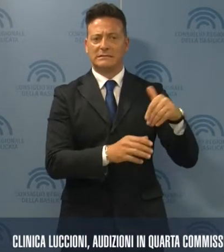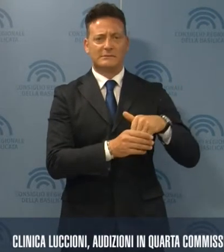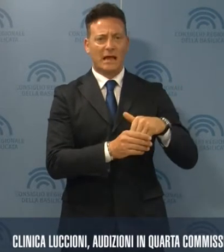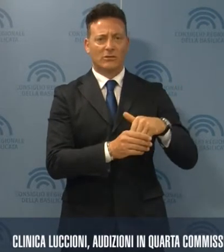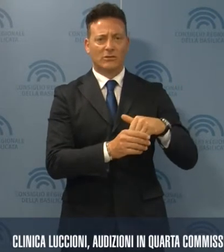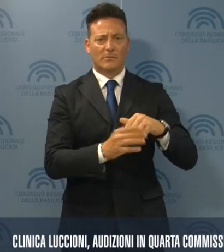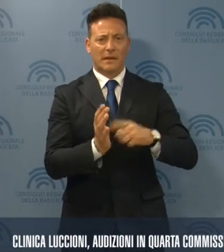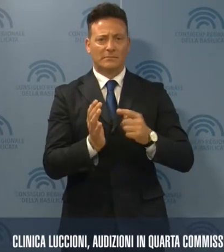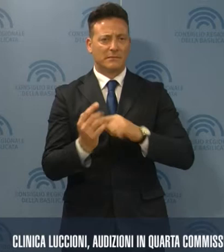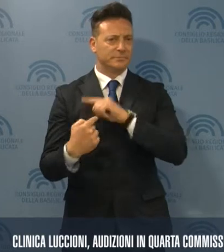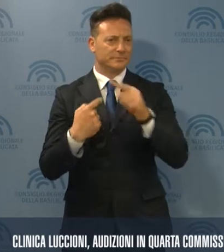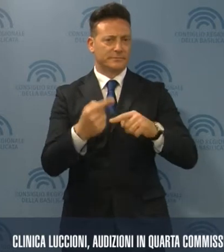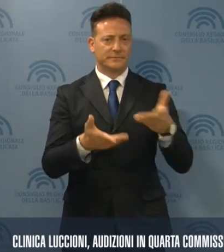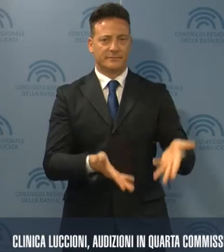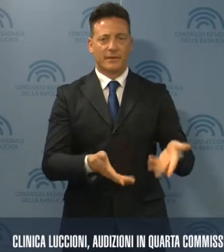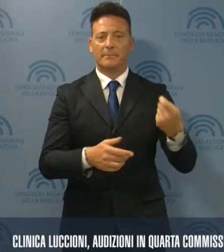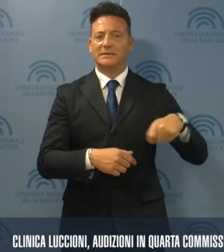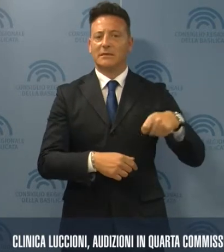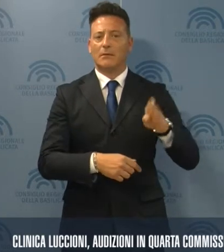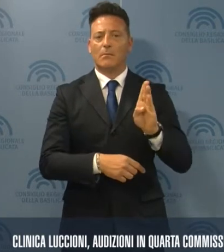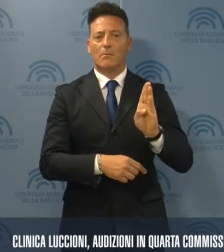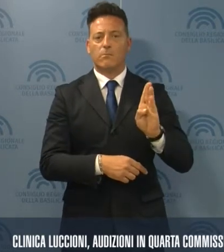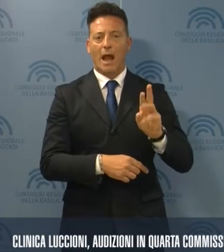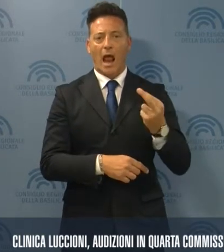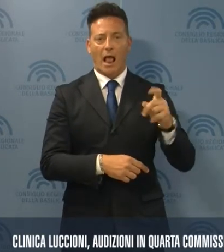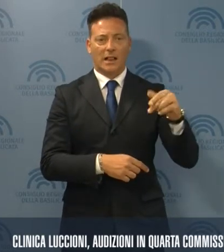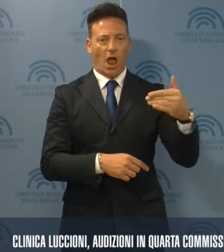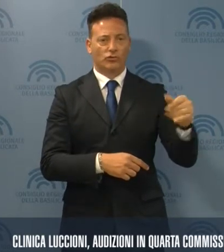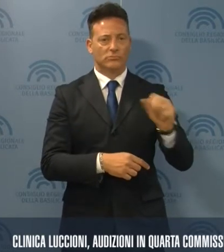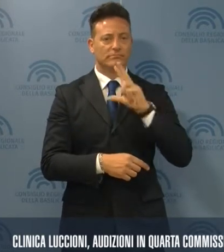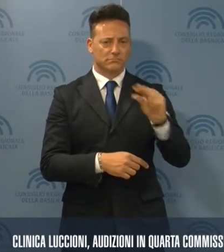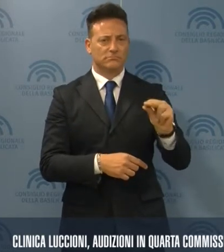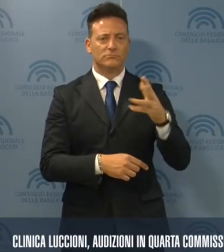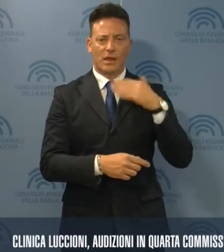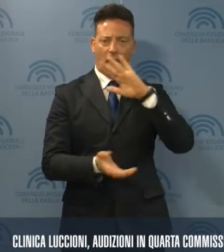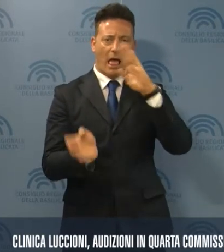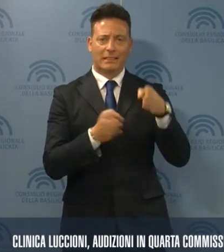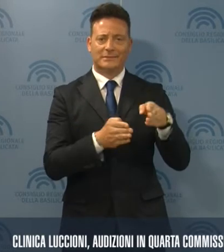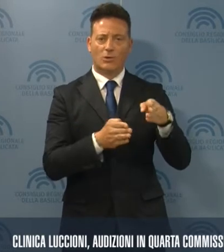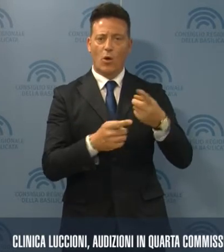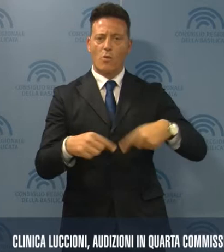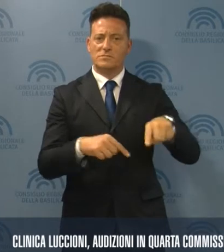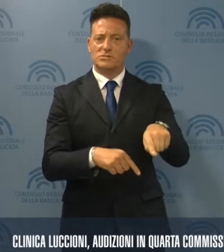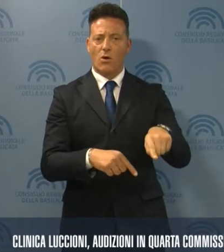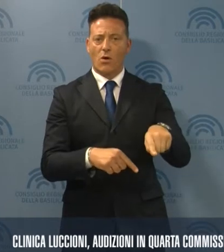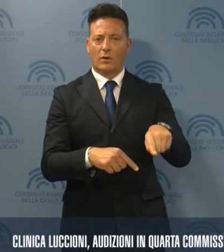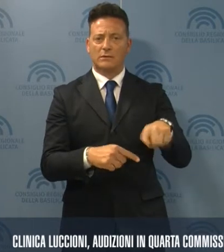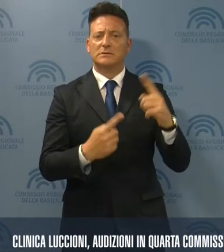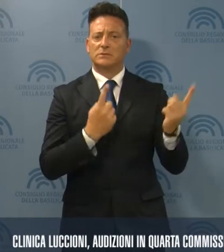mesi, il Presidente Bradascio ha manifestato l'attenzione della Commissione che svolgerà nuove